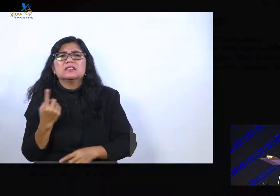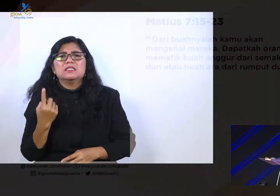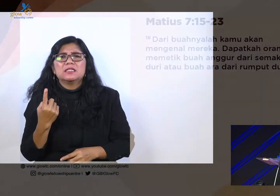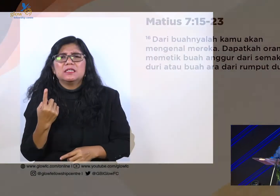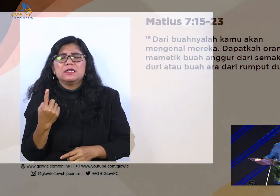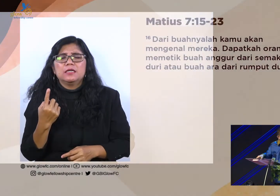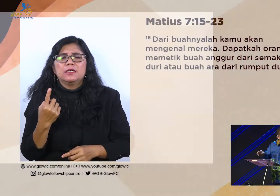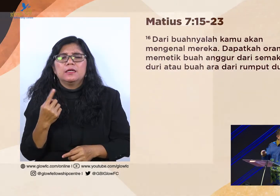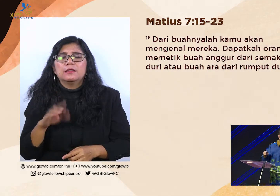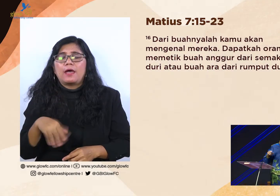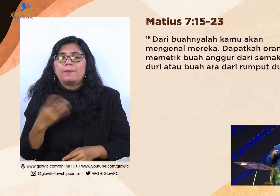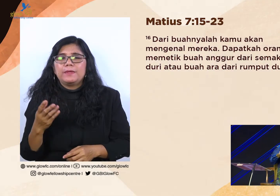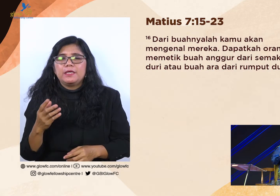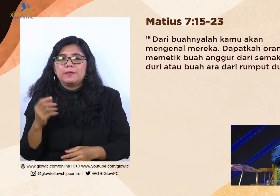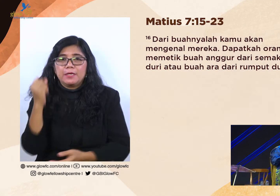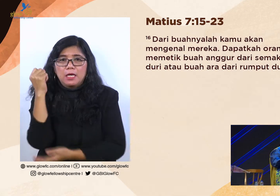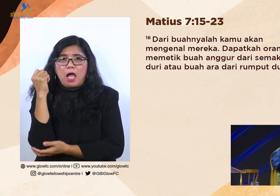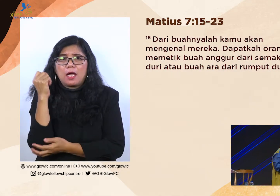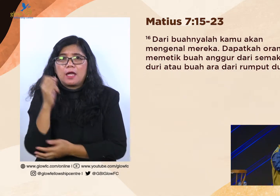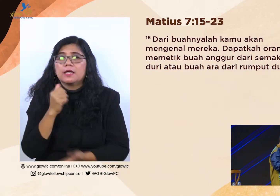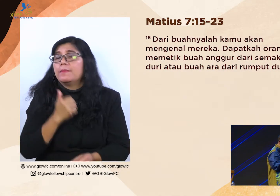Jelas ga sampai disini? Ayo kita lihat selanjutnya.